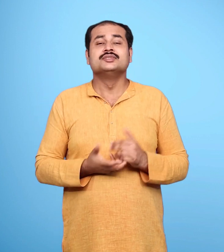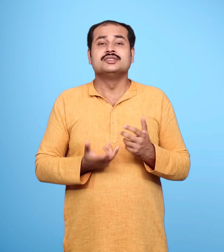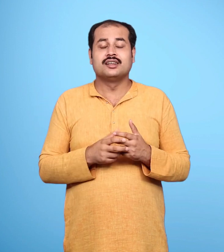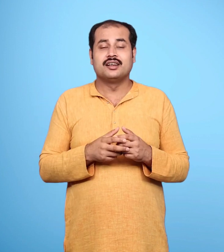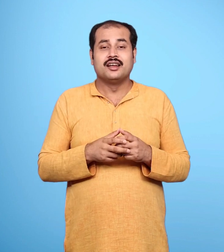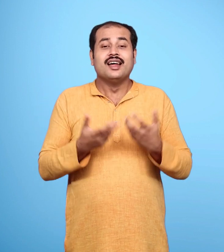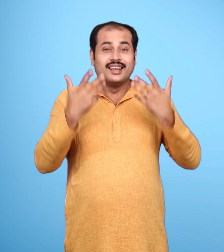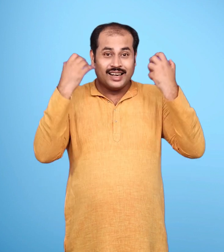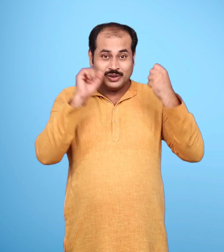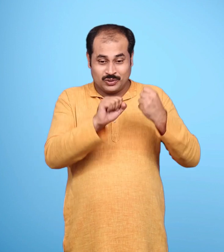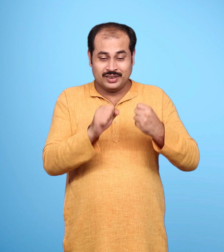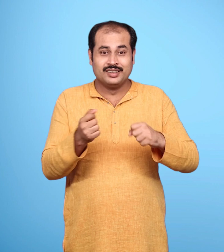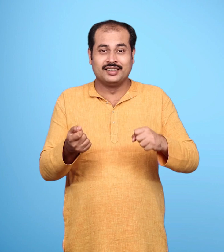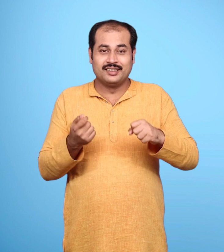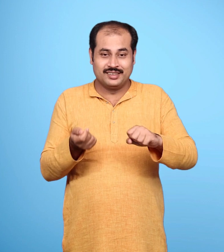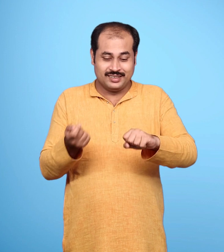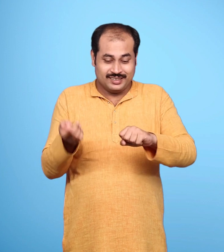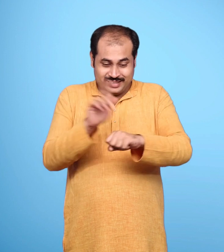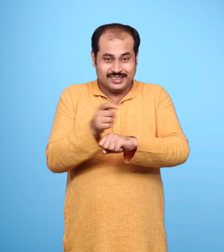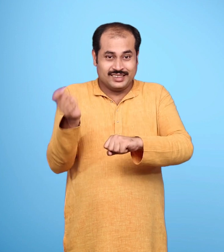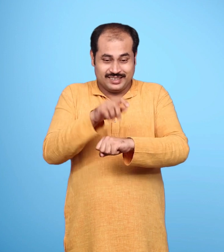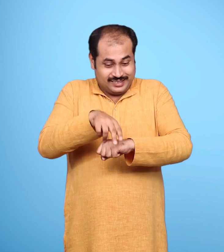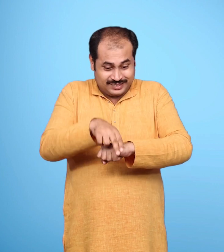रावन का रत लंका की ओर उड़ चला